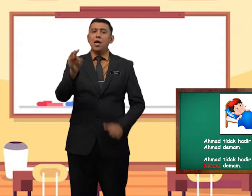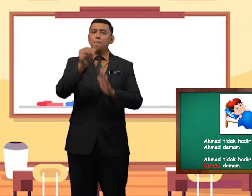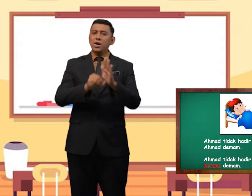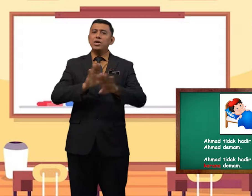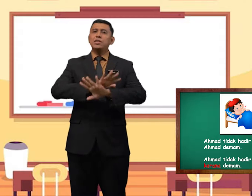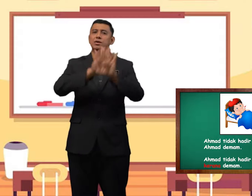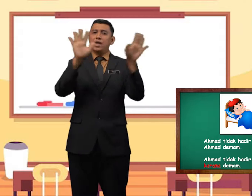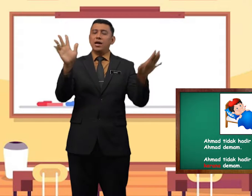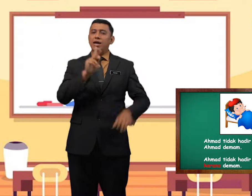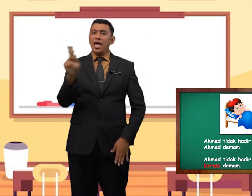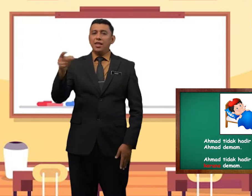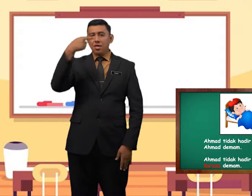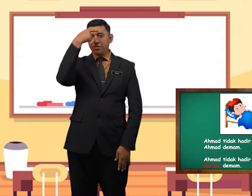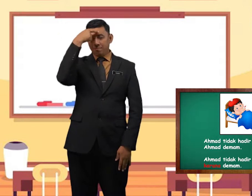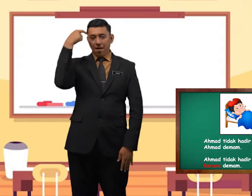menerangkan sebab.